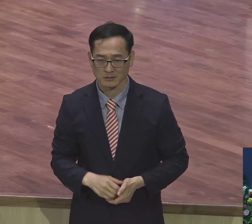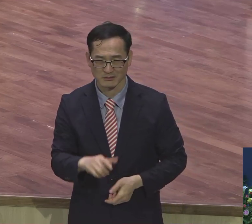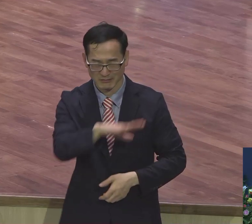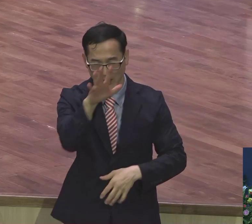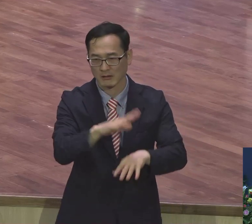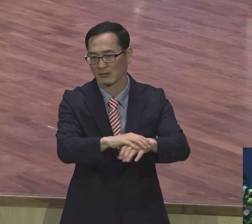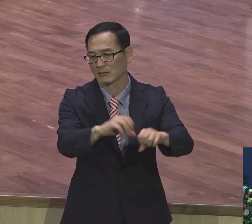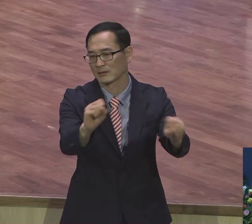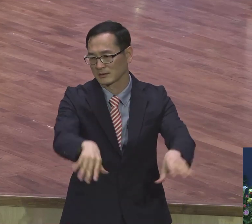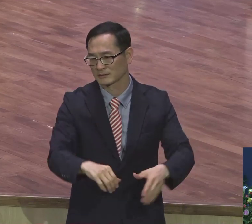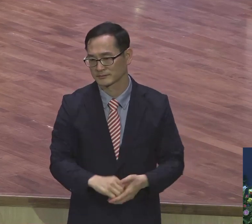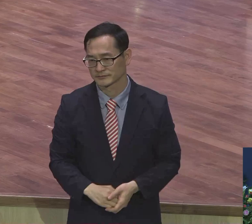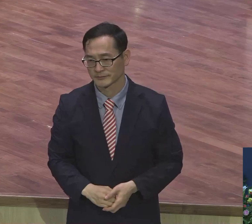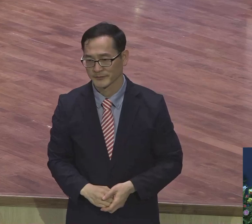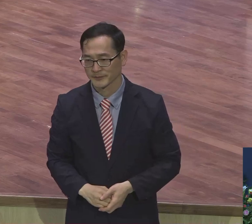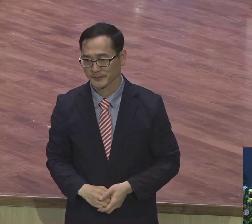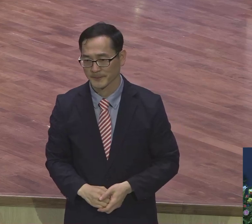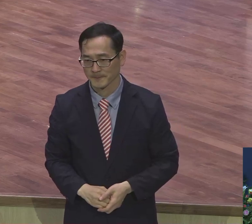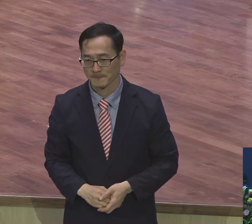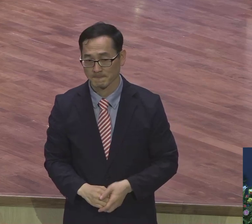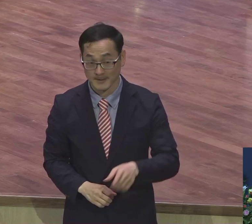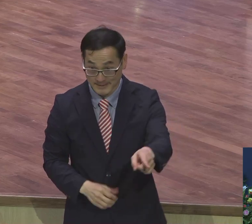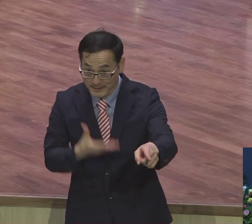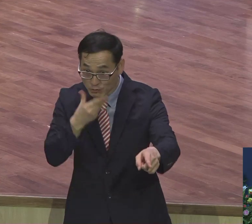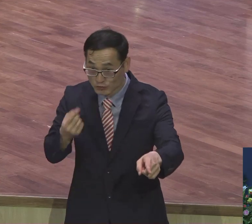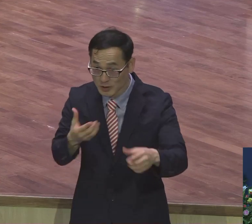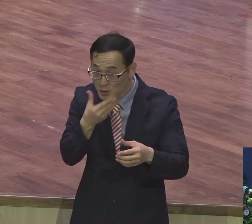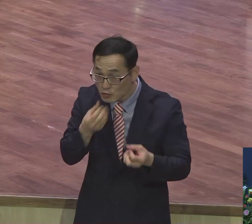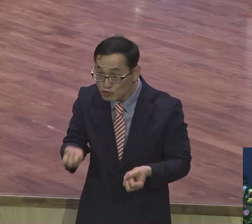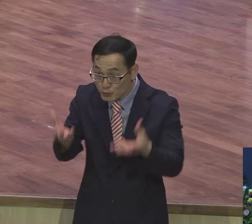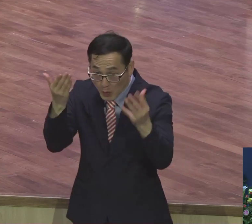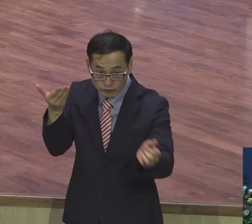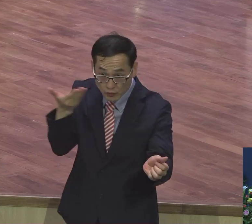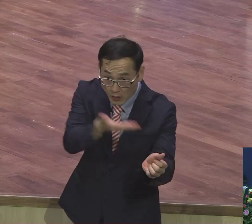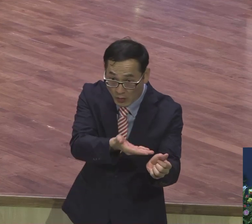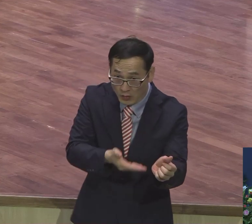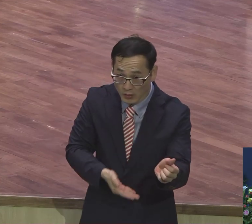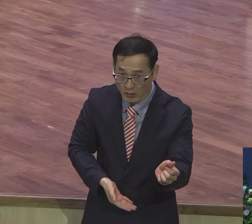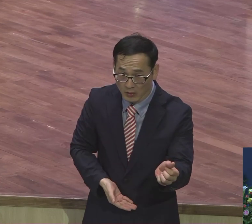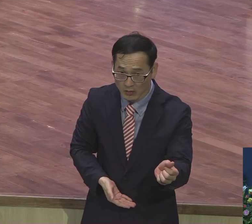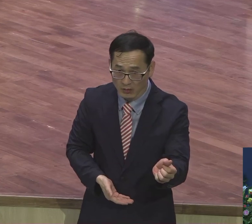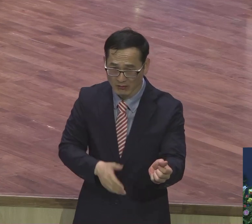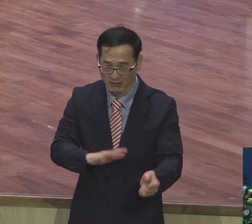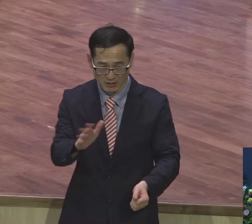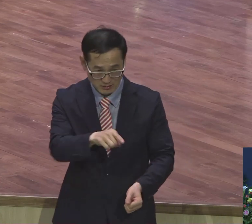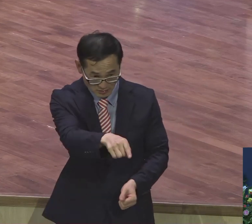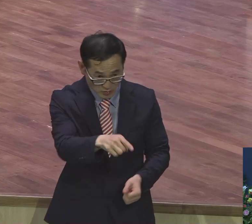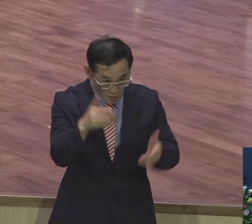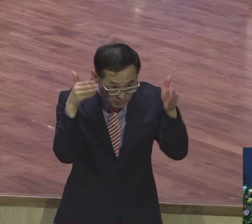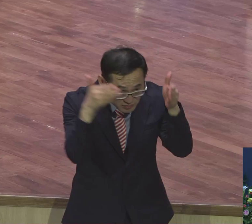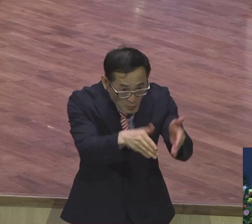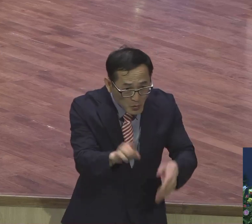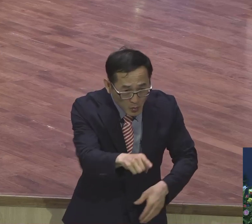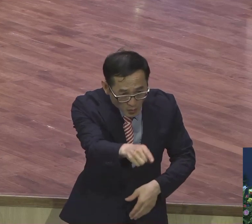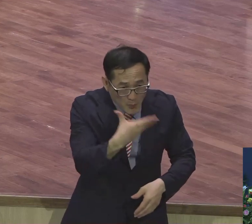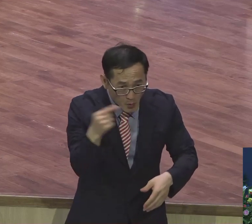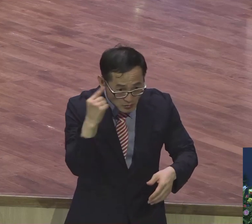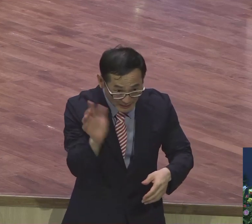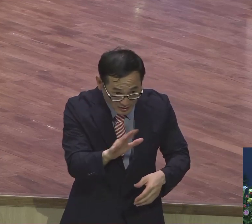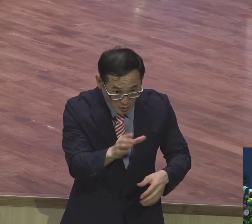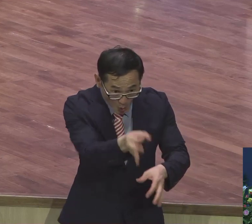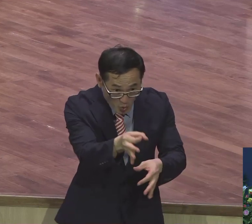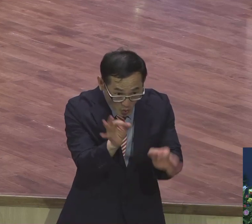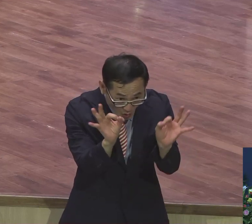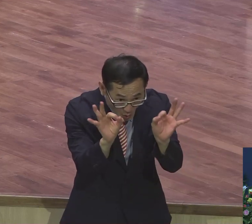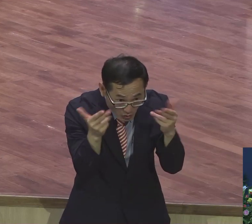내가 하나님 못 준다. 내가 하나님 못 줘요. 생각과 관심이 온통 상세 삼장